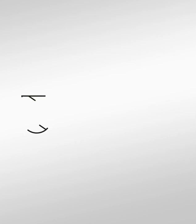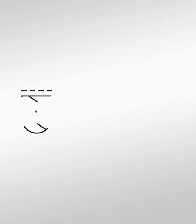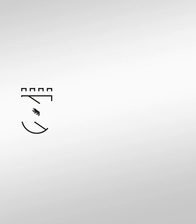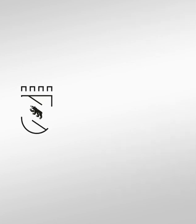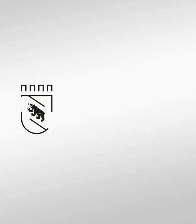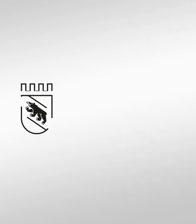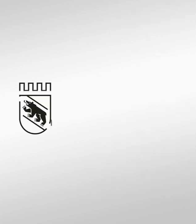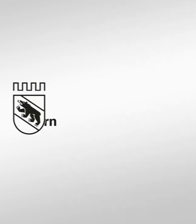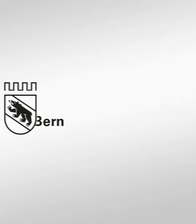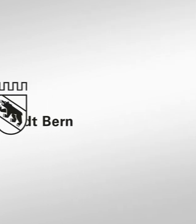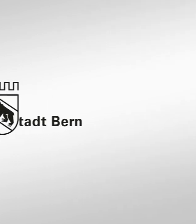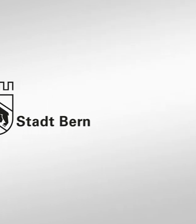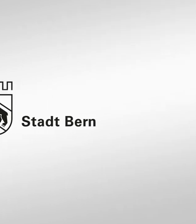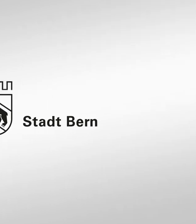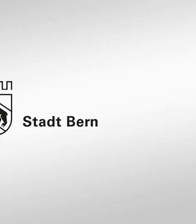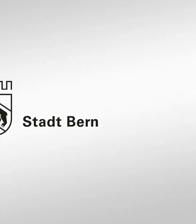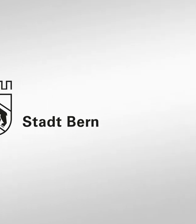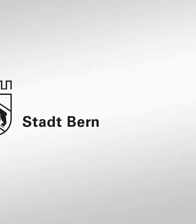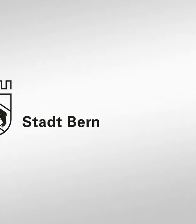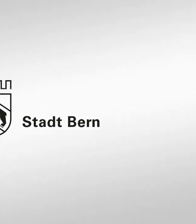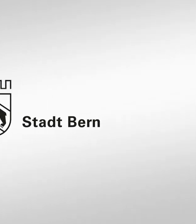Dies ist ein Informationsvideo der Stadt Bern.